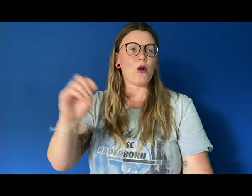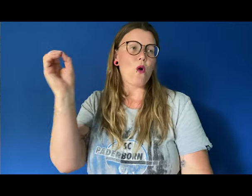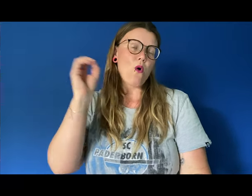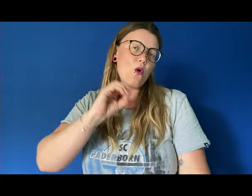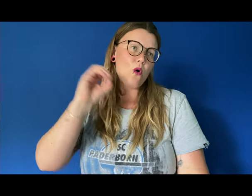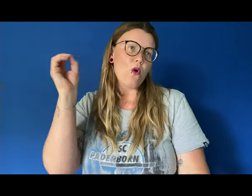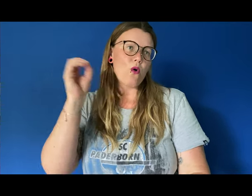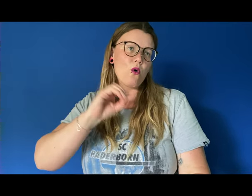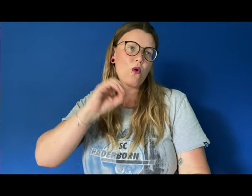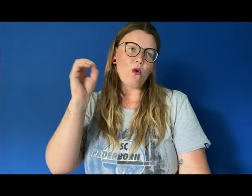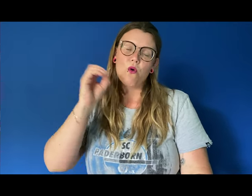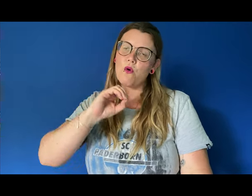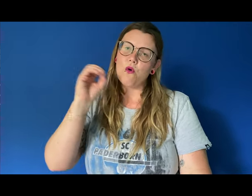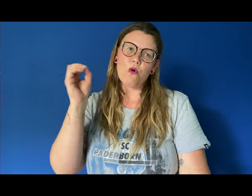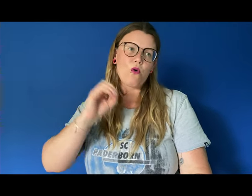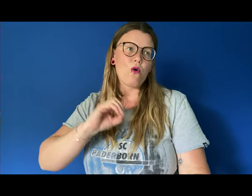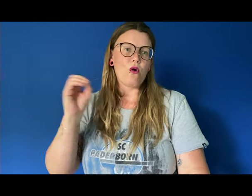uns wieder